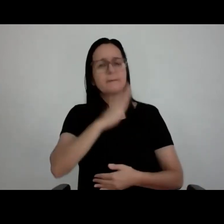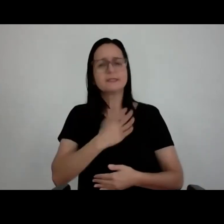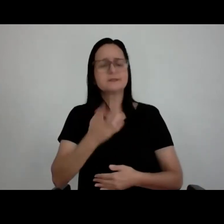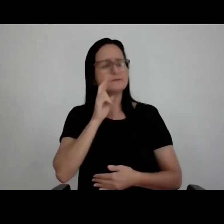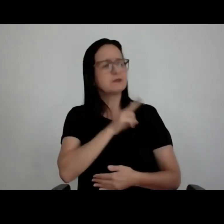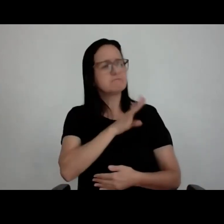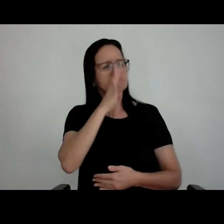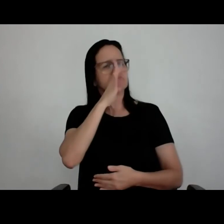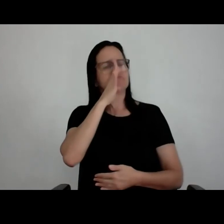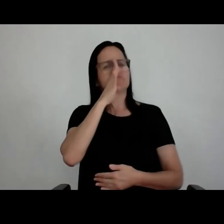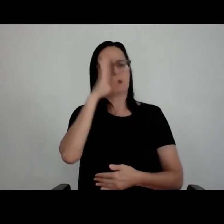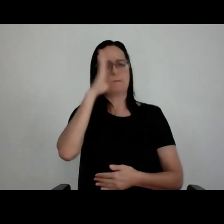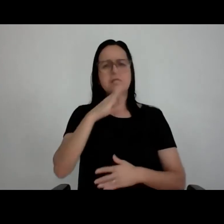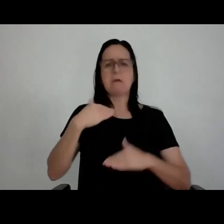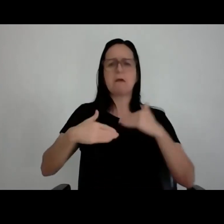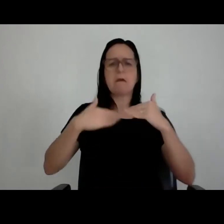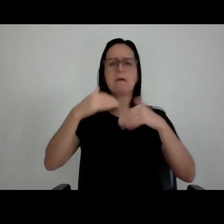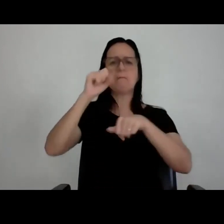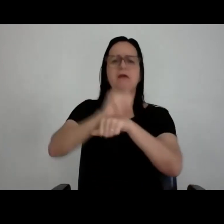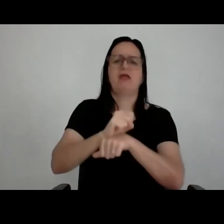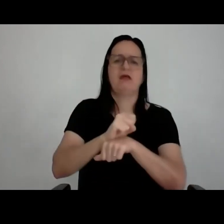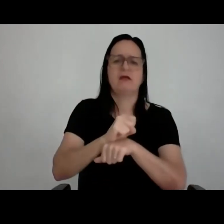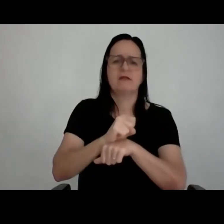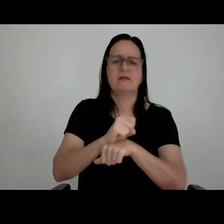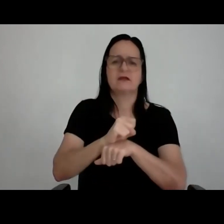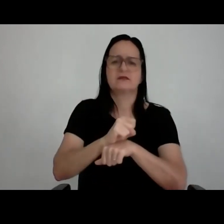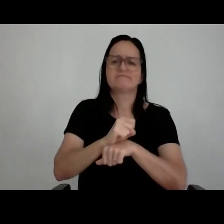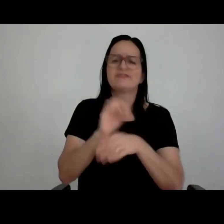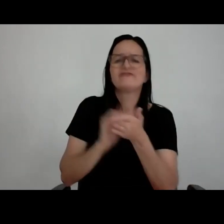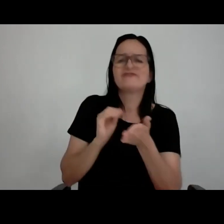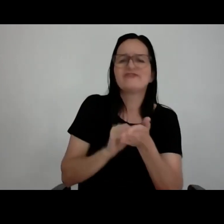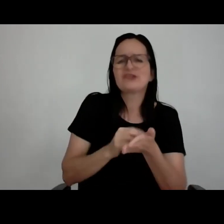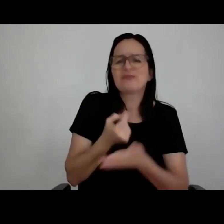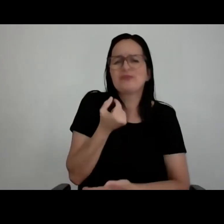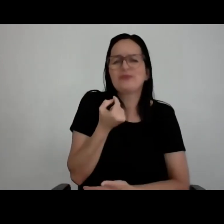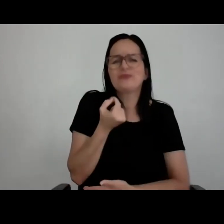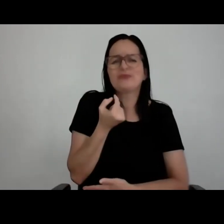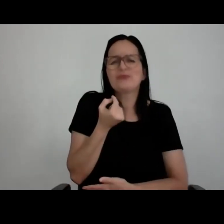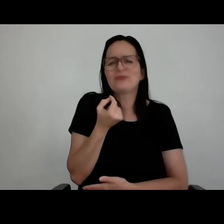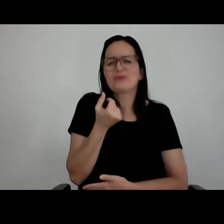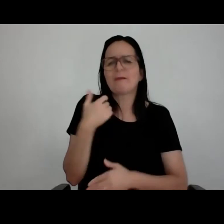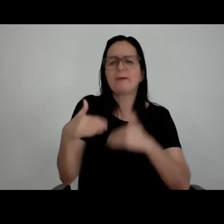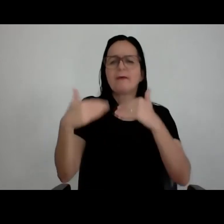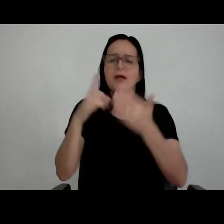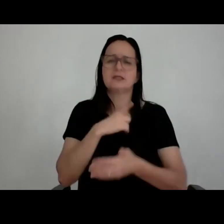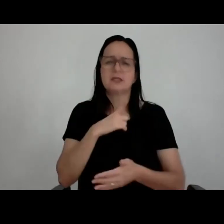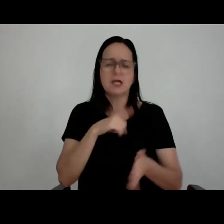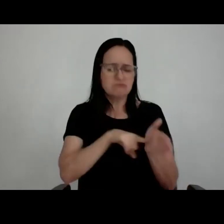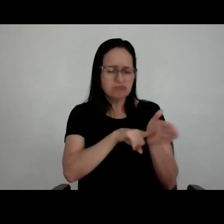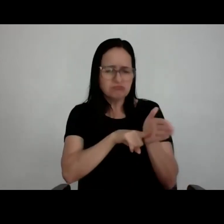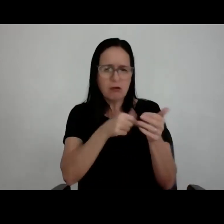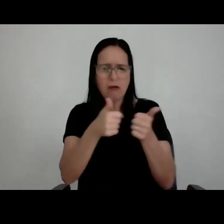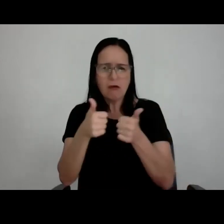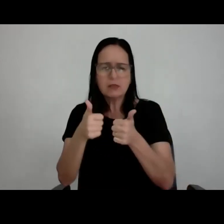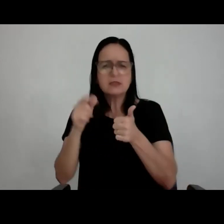que o brasileiro no final cansava, não fazia, não ia no mínimo detalhe, não deixava passar, entendeu? E uma obra é